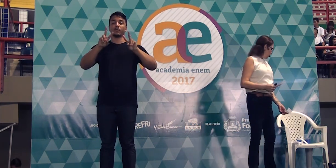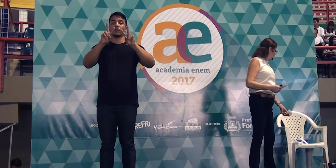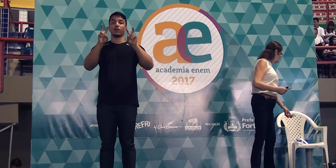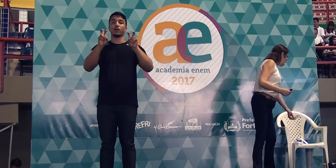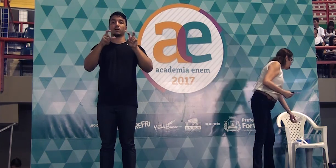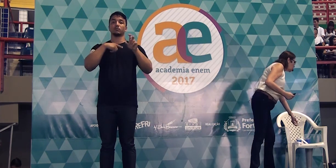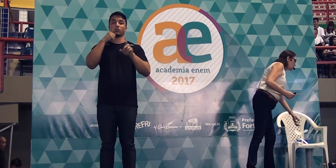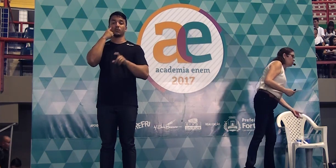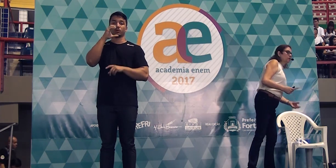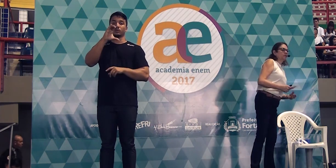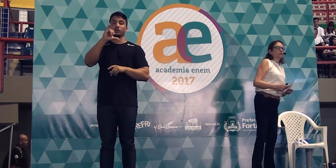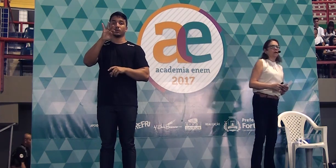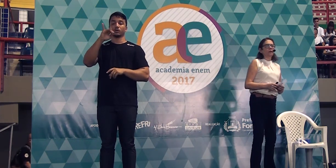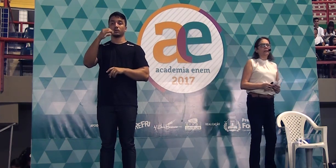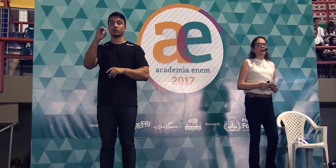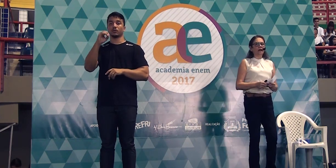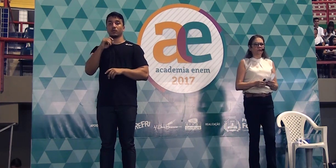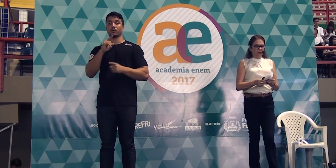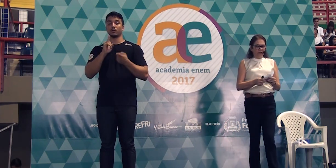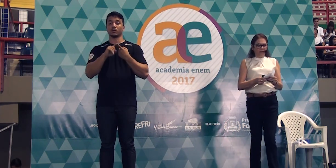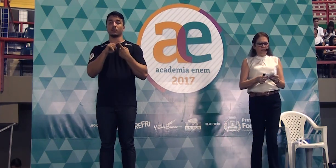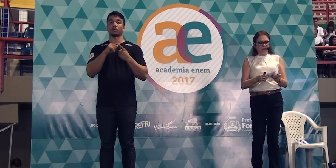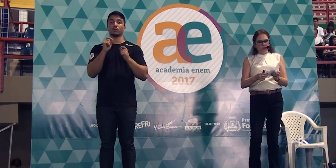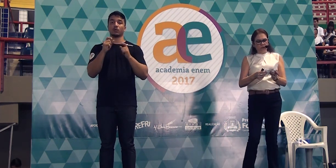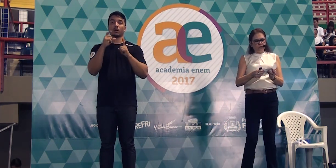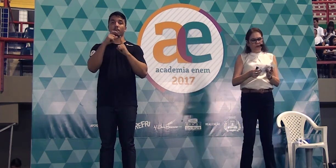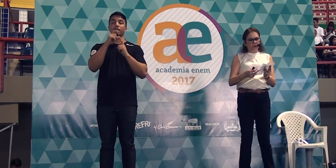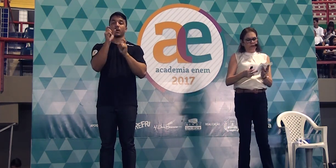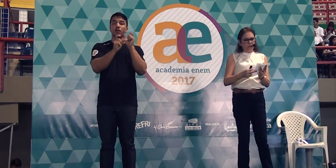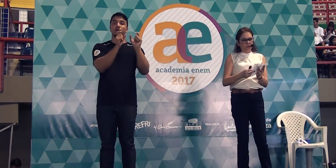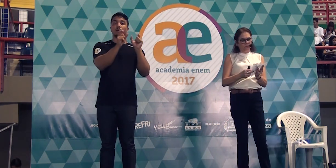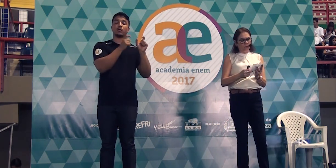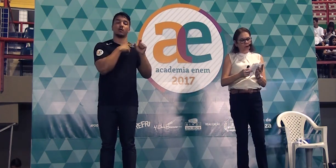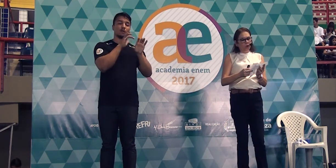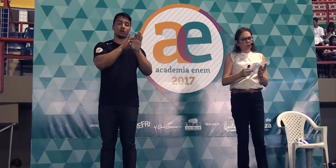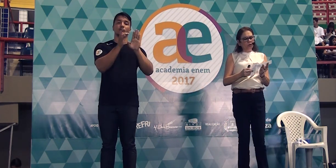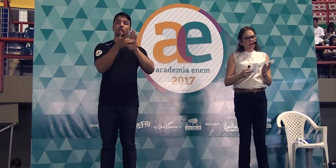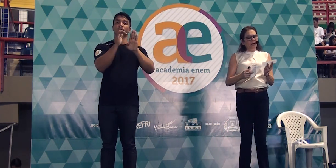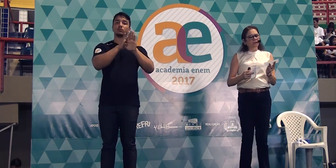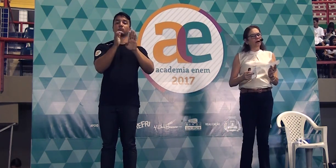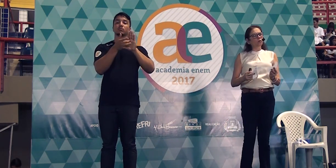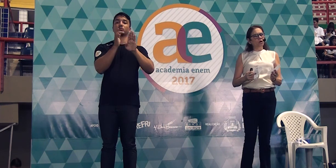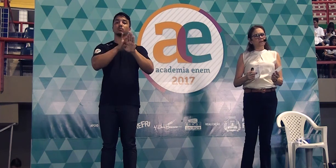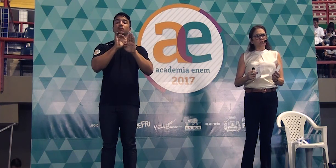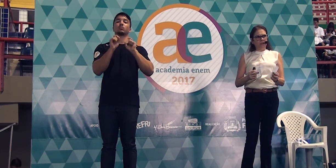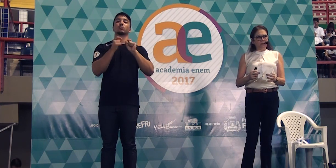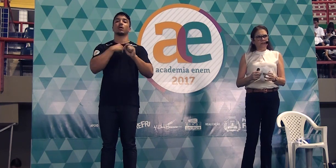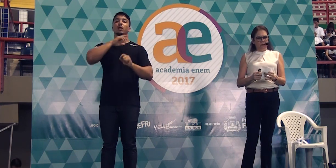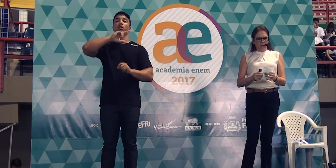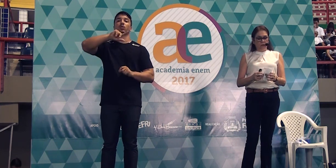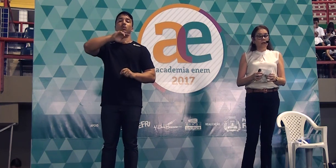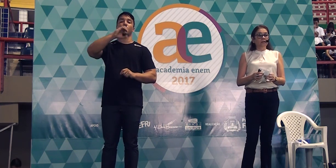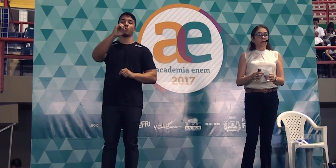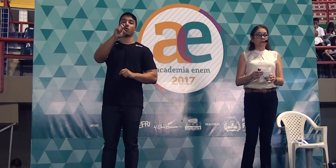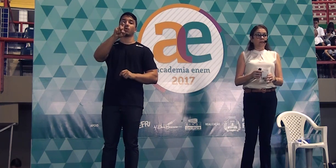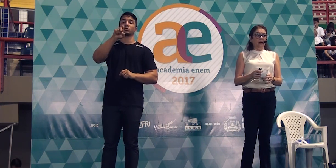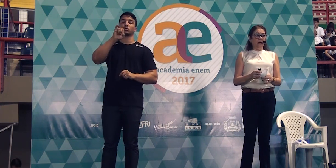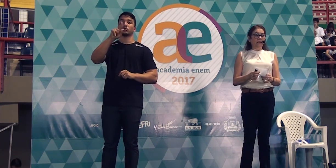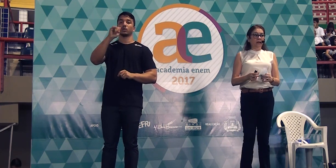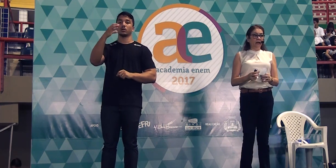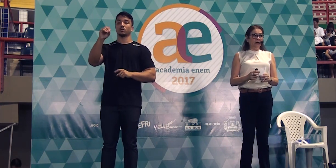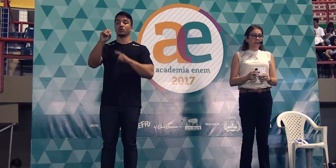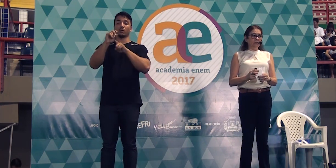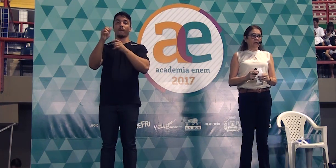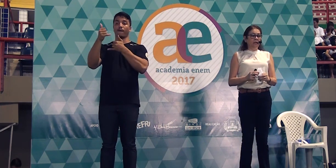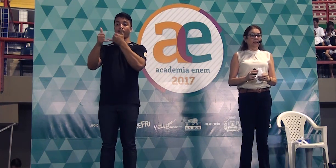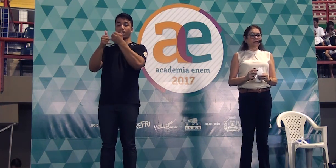citações e quando você usar uma palavra que ela tem sentido figurativo o que é não oxigenação são as